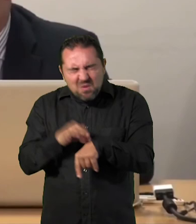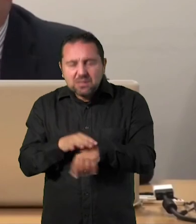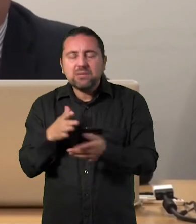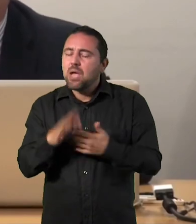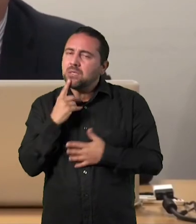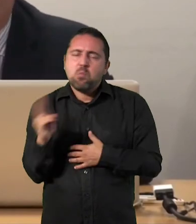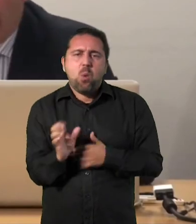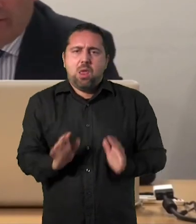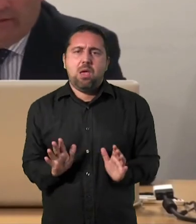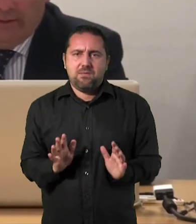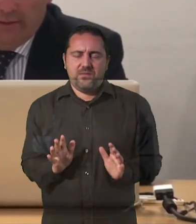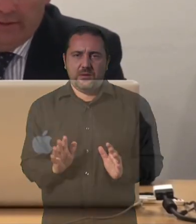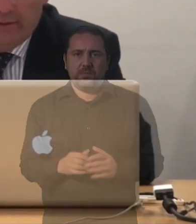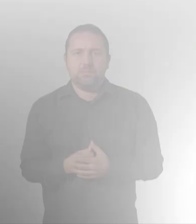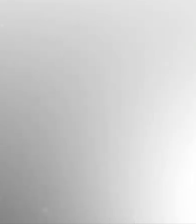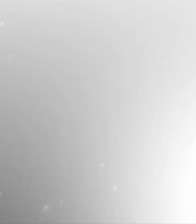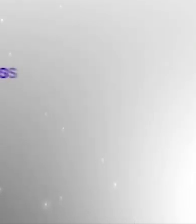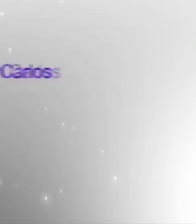enferma es que está muy grave, no la palabra.